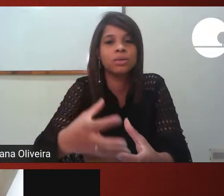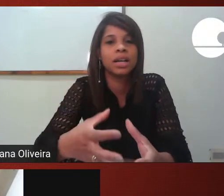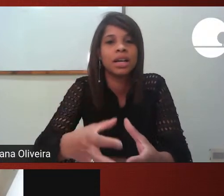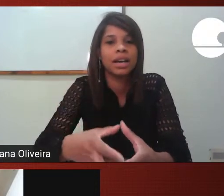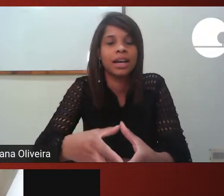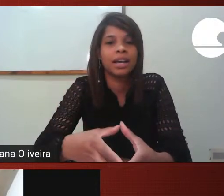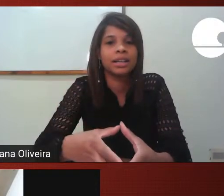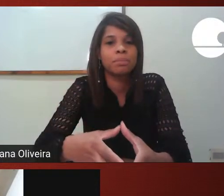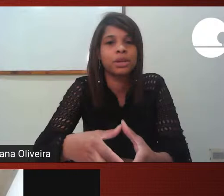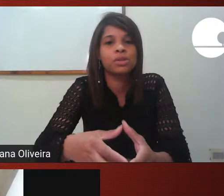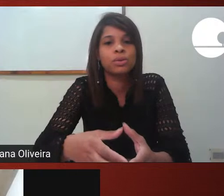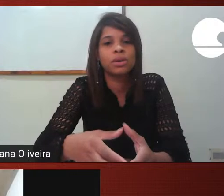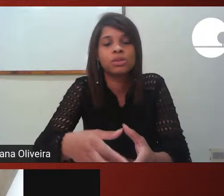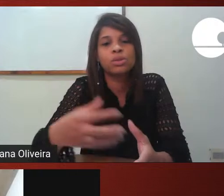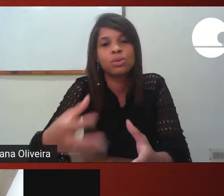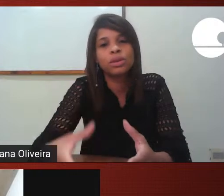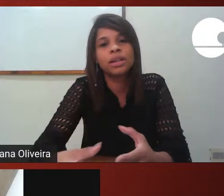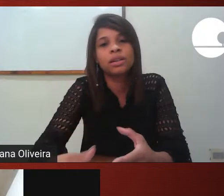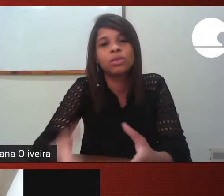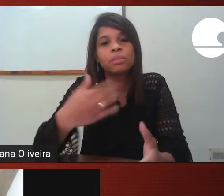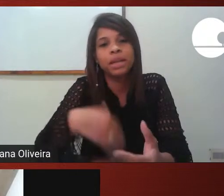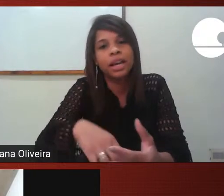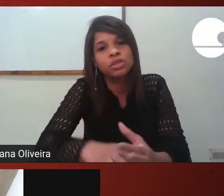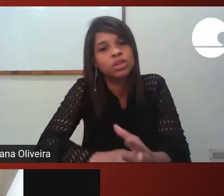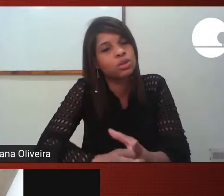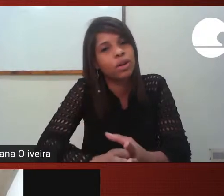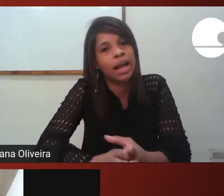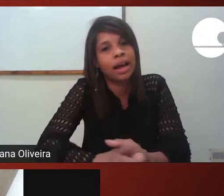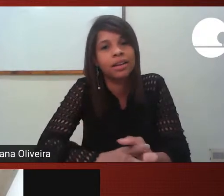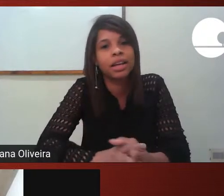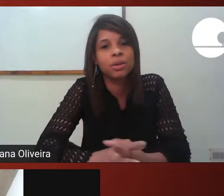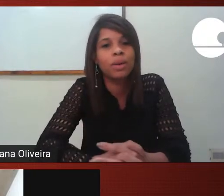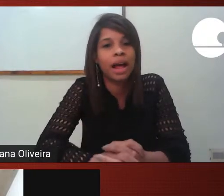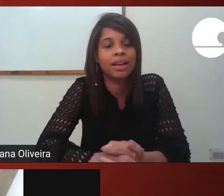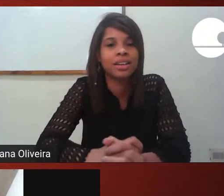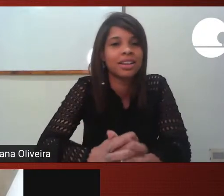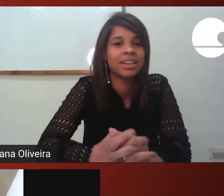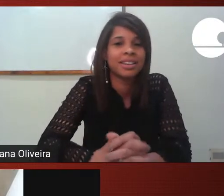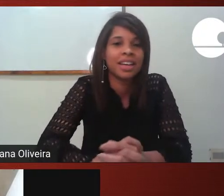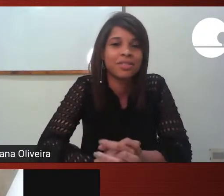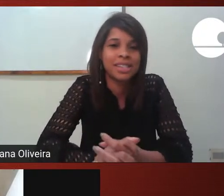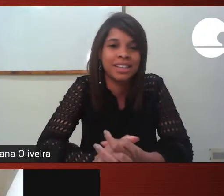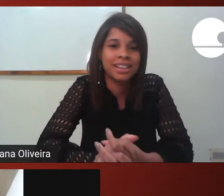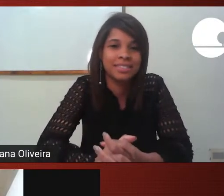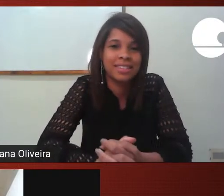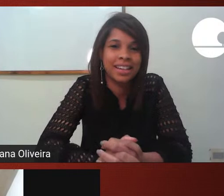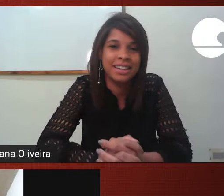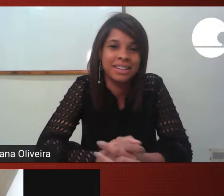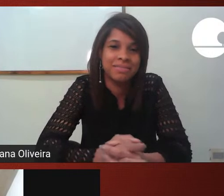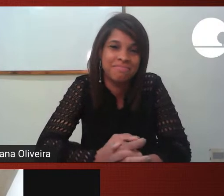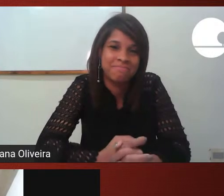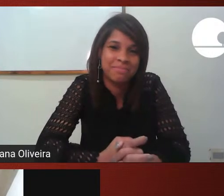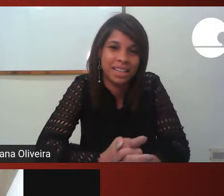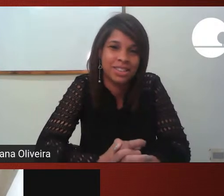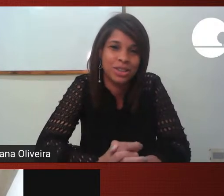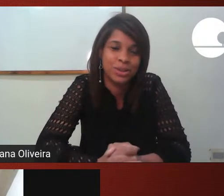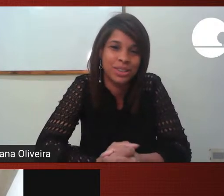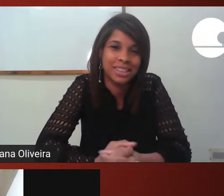da pessoa surda no ambiente escolar regular o que você queria pra gente hoje